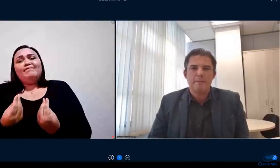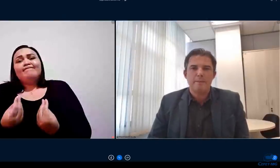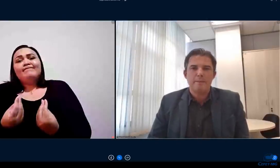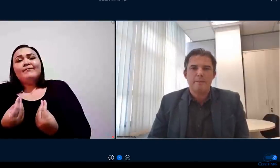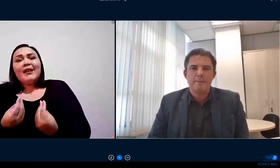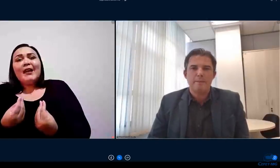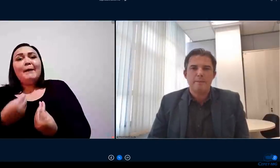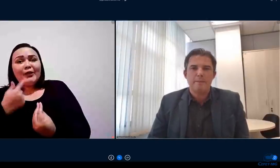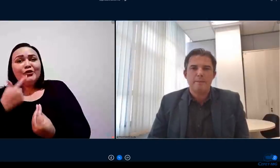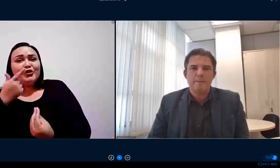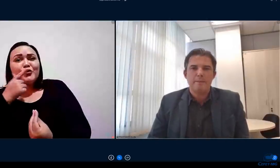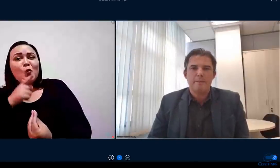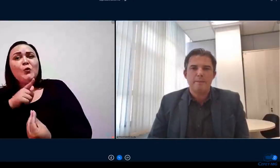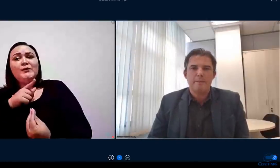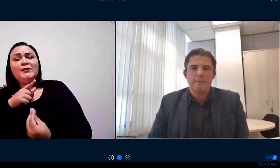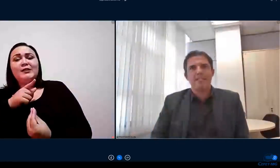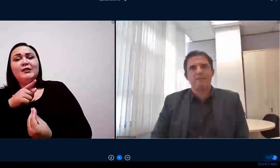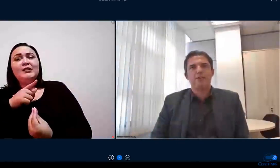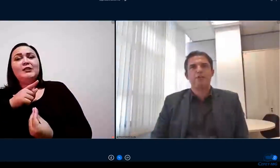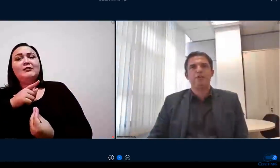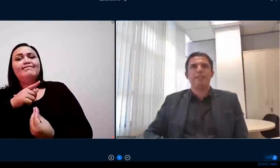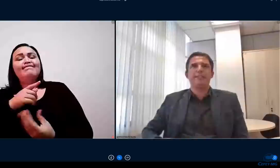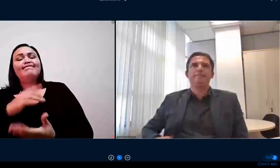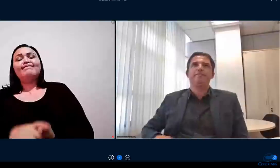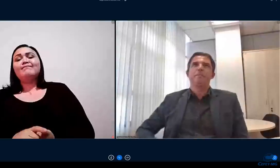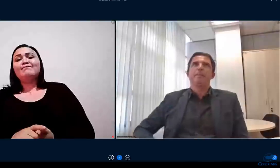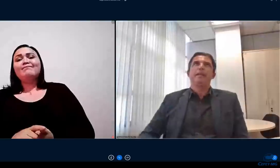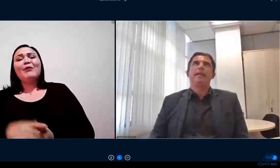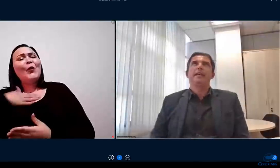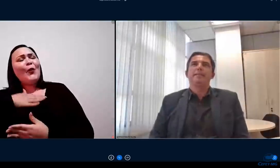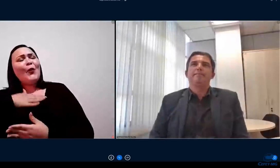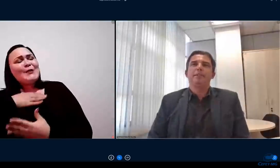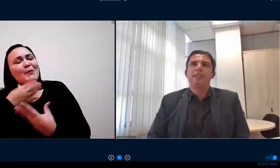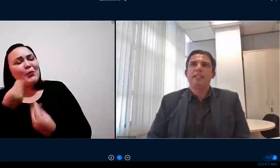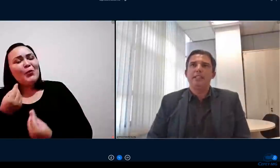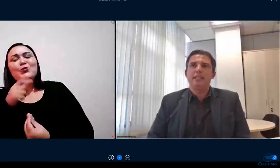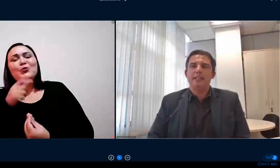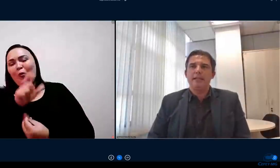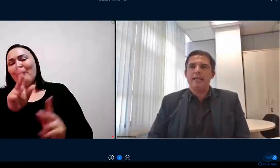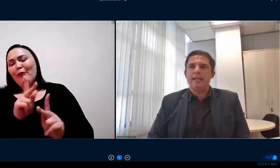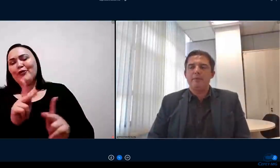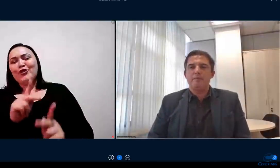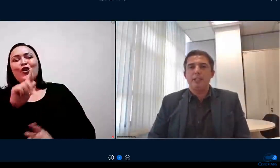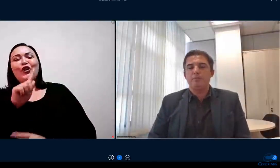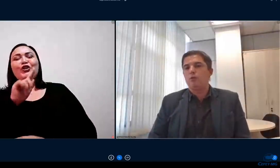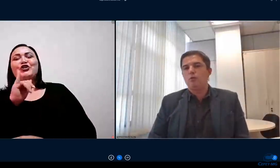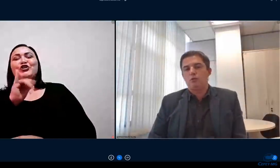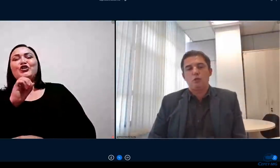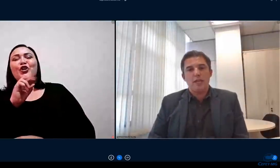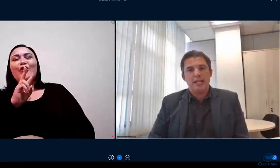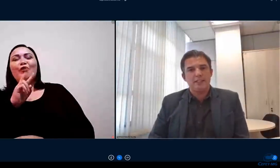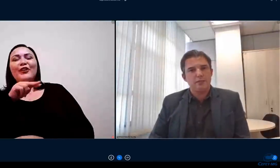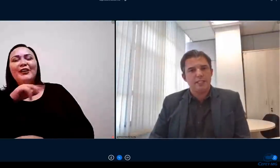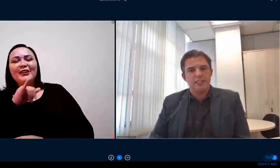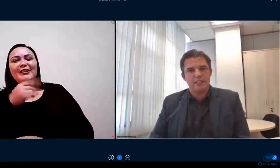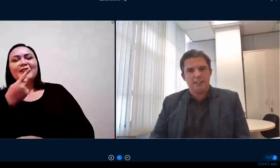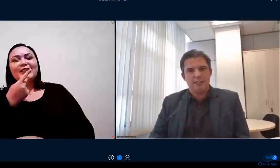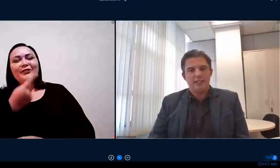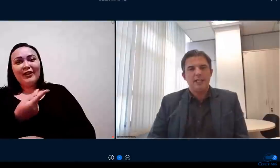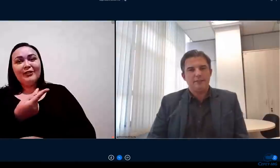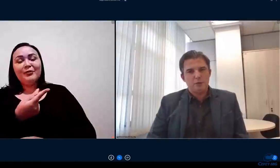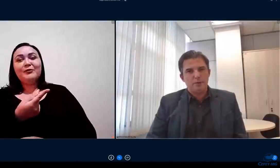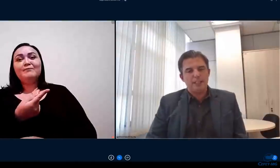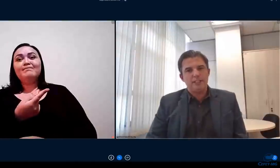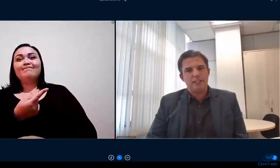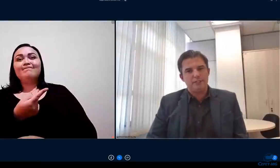puder gostei muito dessa fala professor Giovanni de que mesmo todo o êxito que a